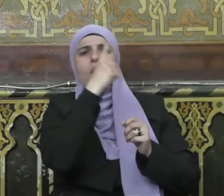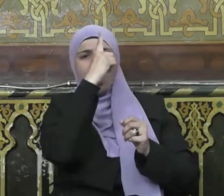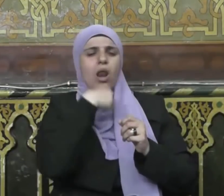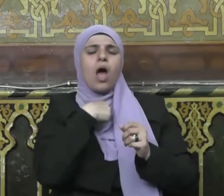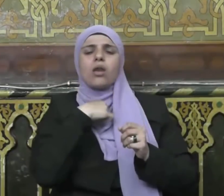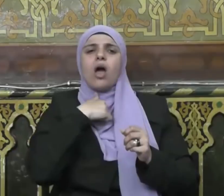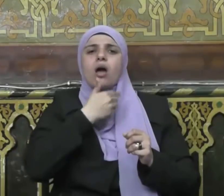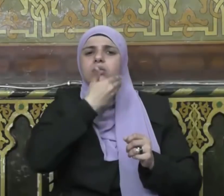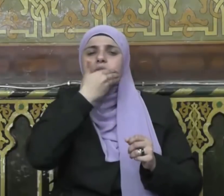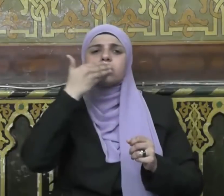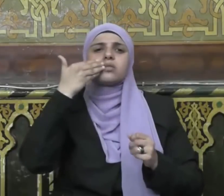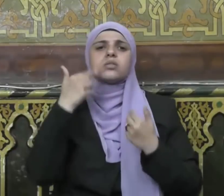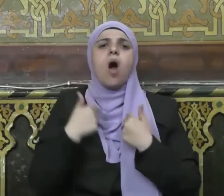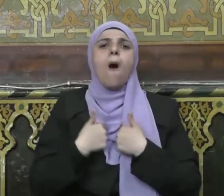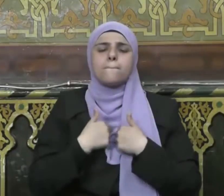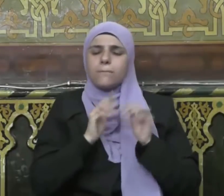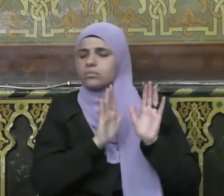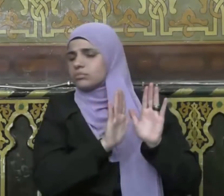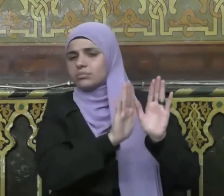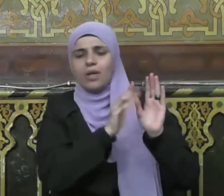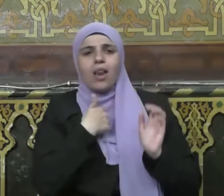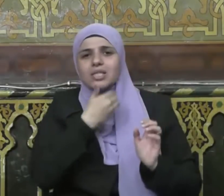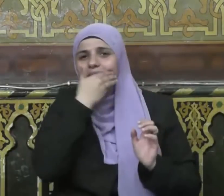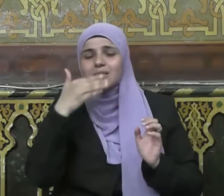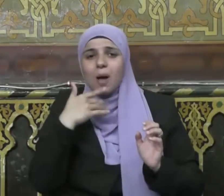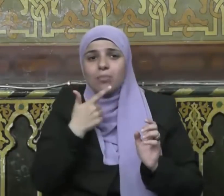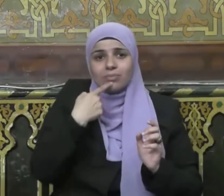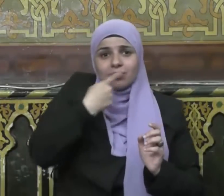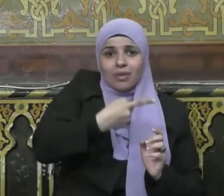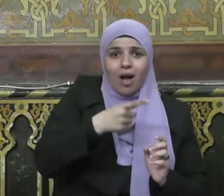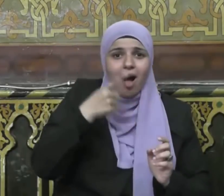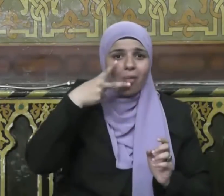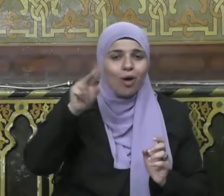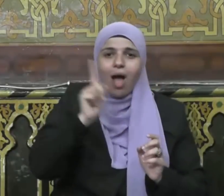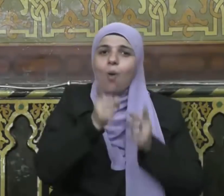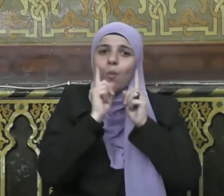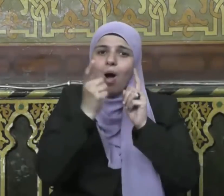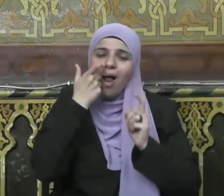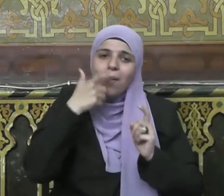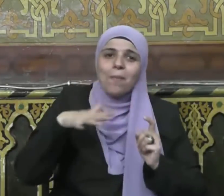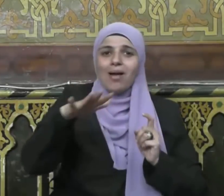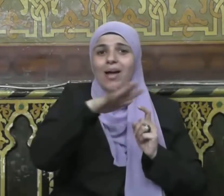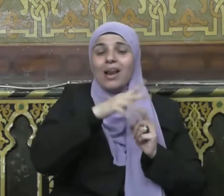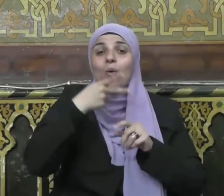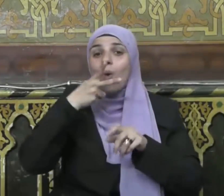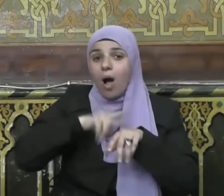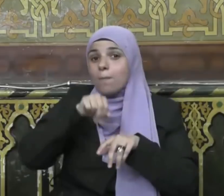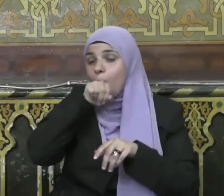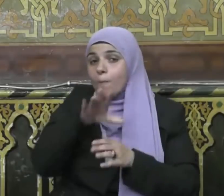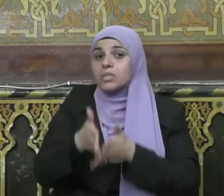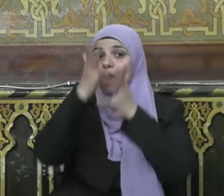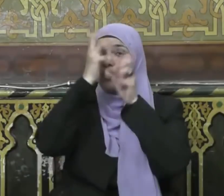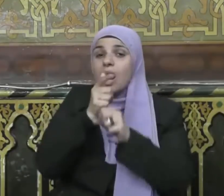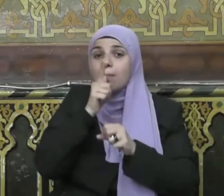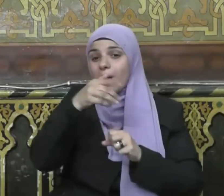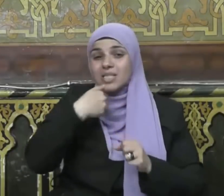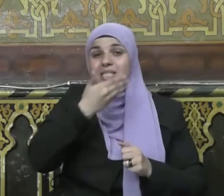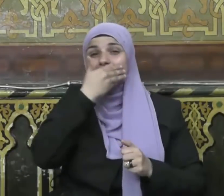الصائمين قال تعالى وإذا سمعوا اللغو أعرضوا عنه وقال سبحانه والذين هم عن اللغو